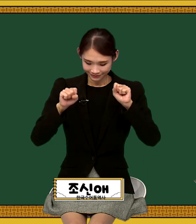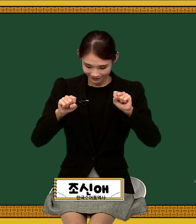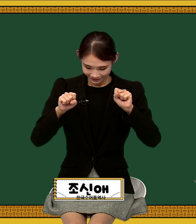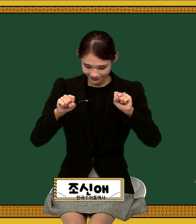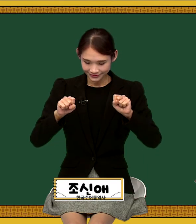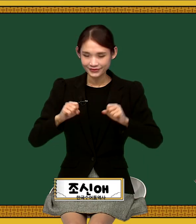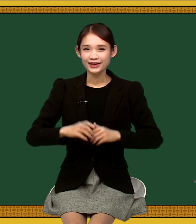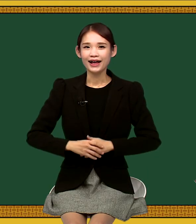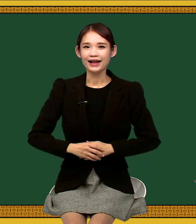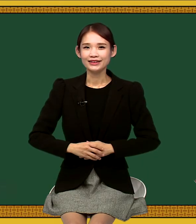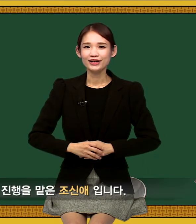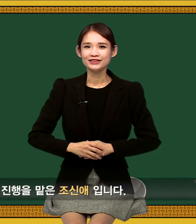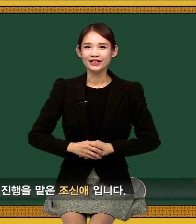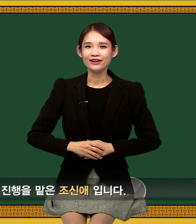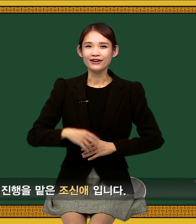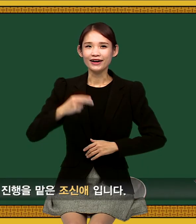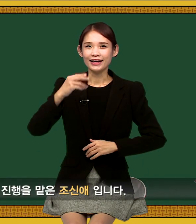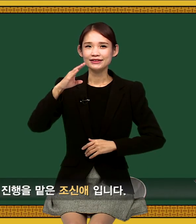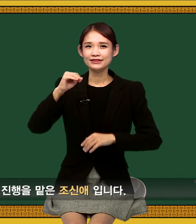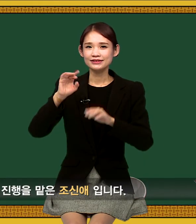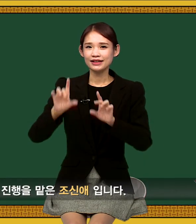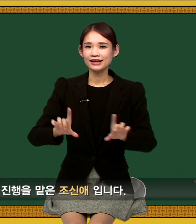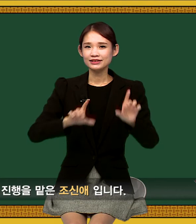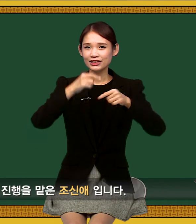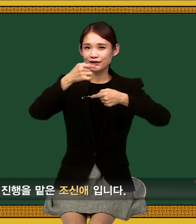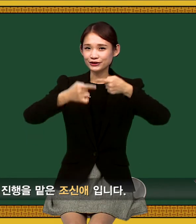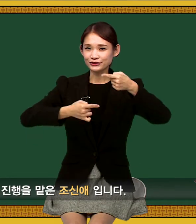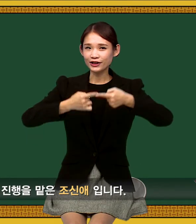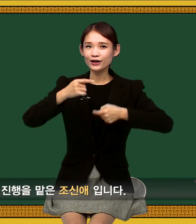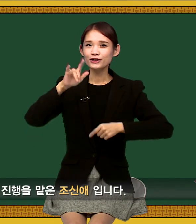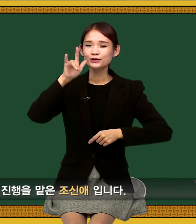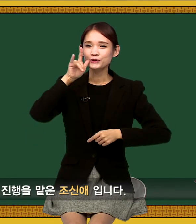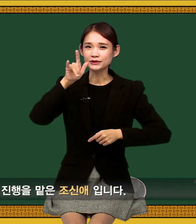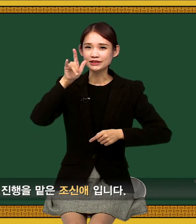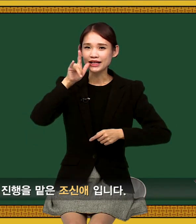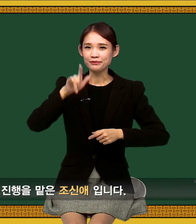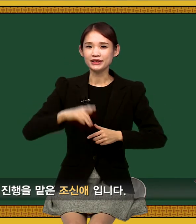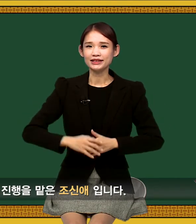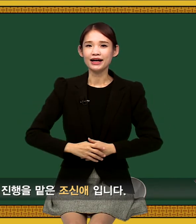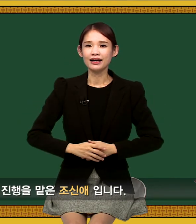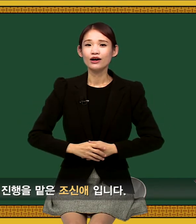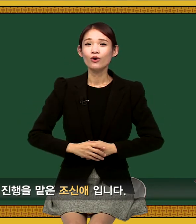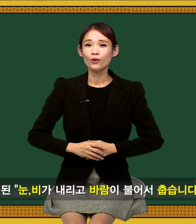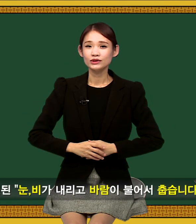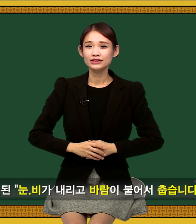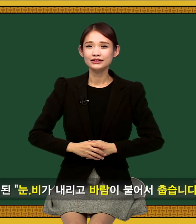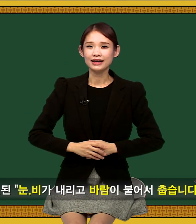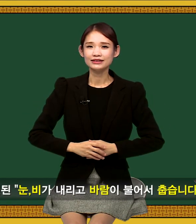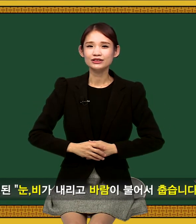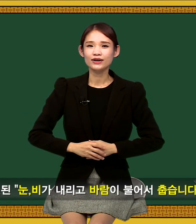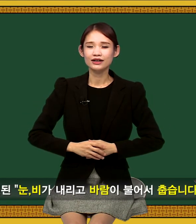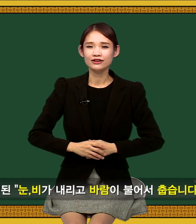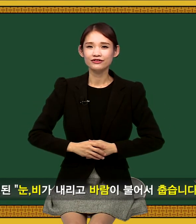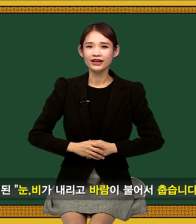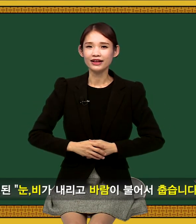안녕하세요. HCN 생활수업 조신혜입니다. 오늘은 날씨와 관련된